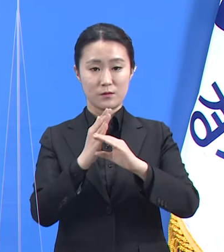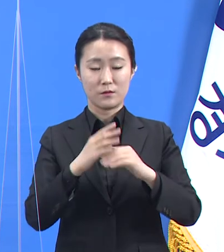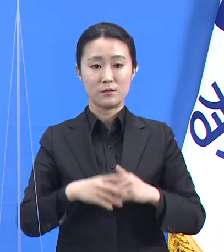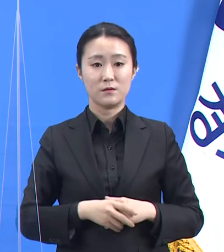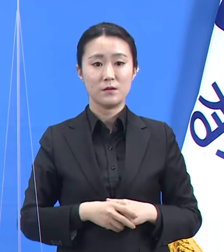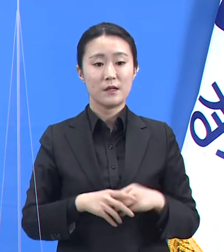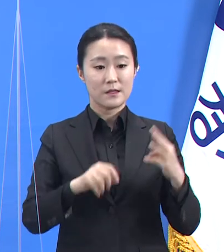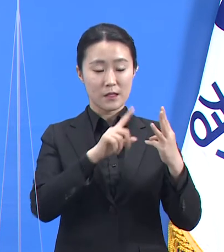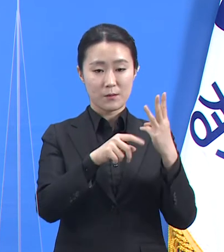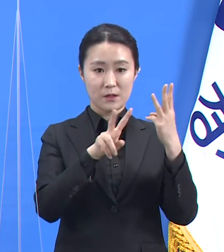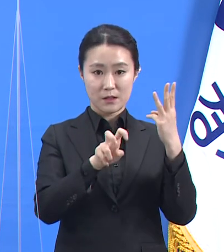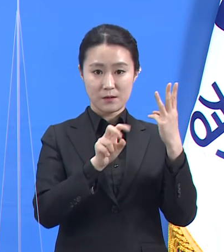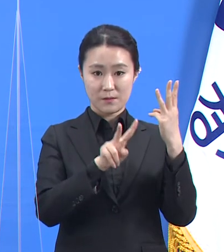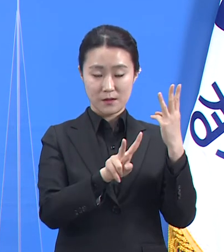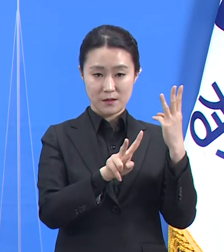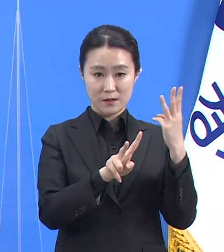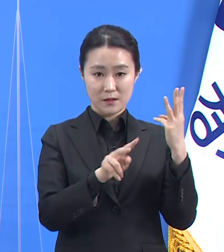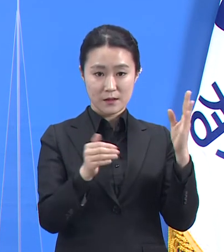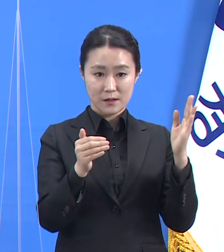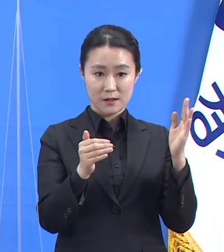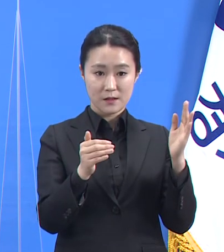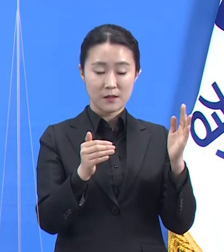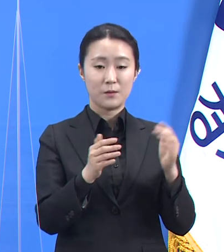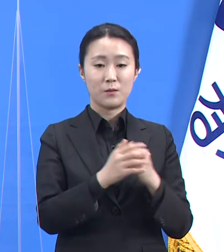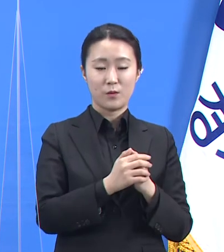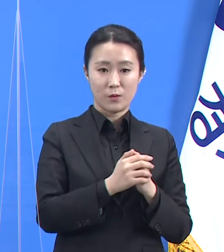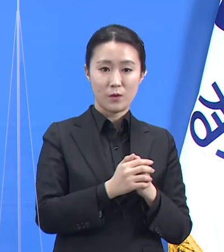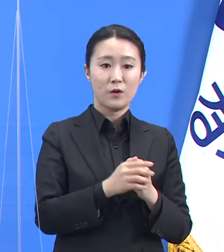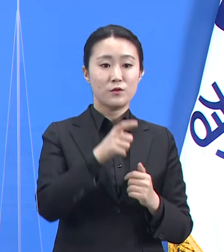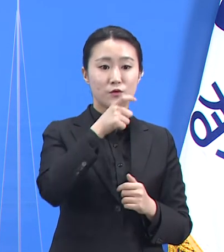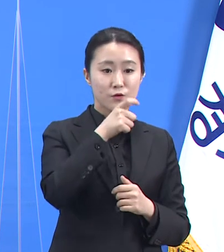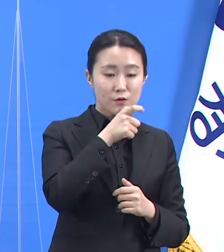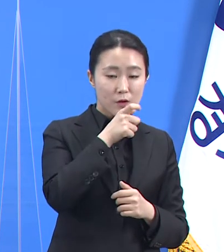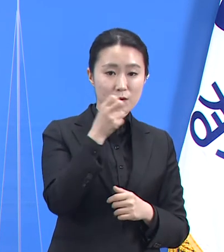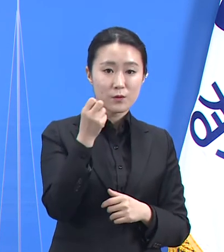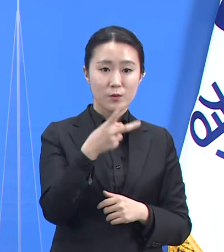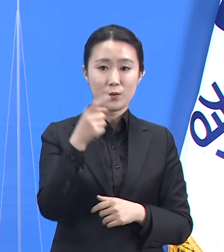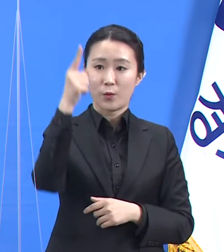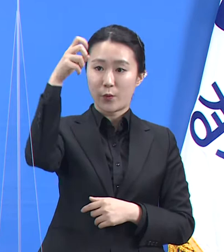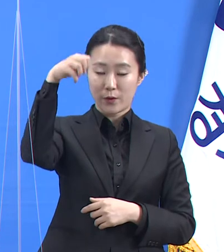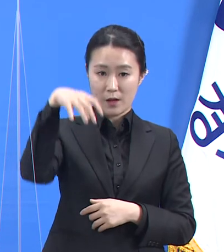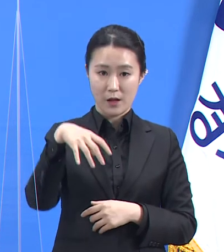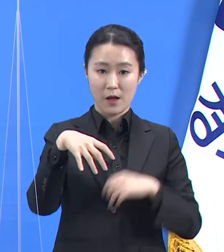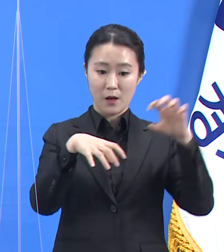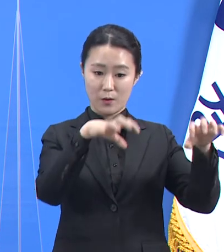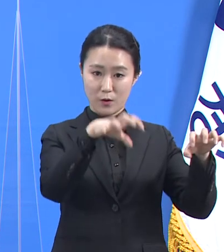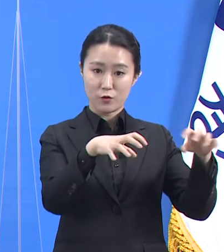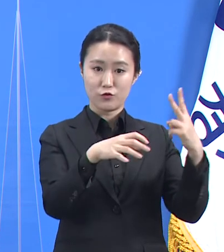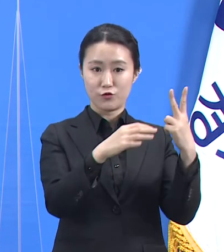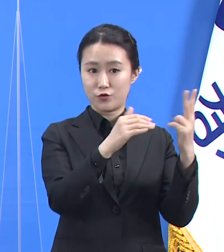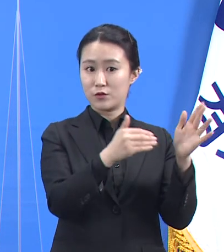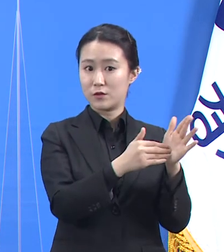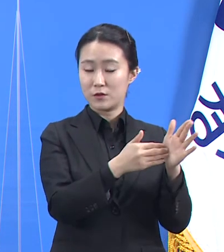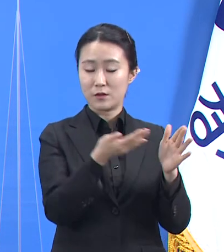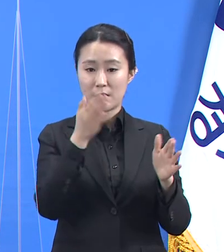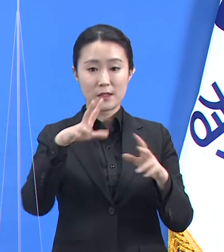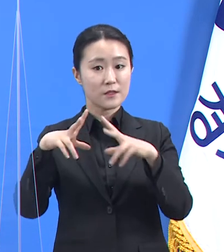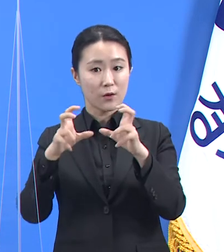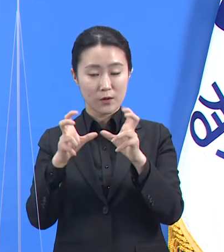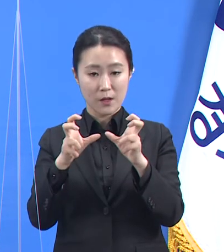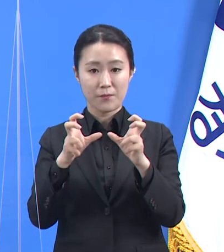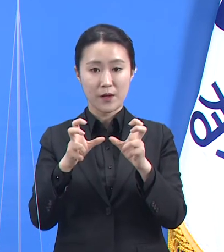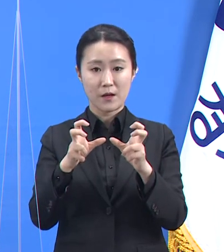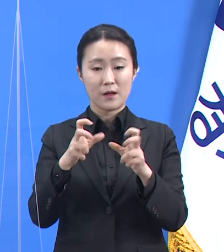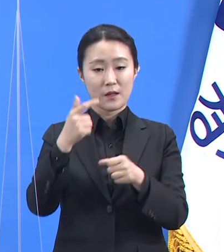먼저 설치되었던 수원시와 고향시 기존 2개소 이외에 성남시, 남양주시,